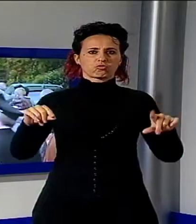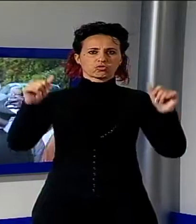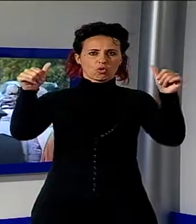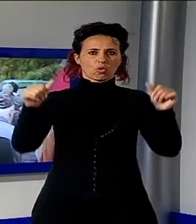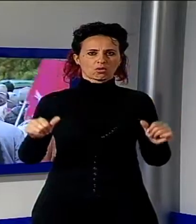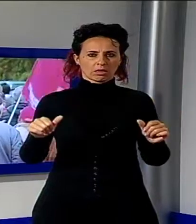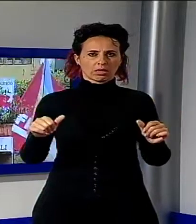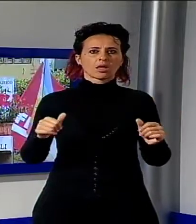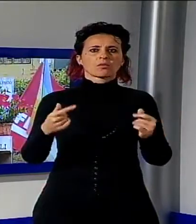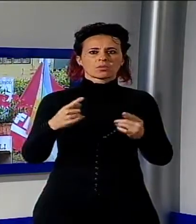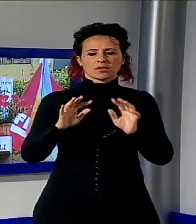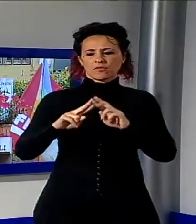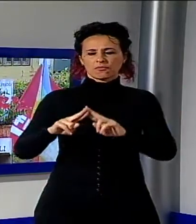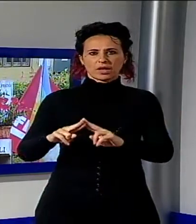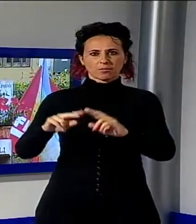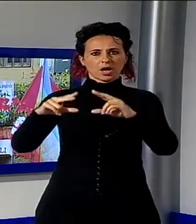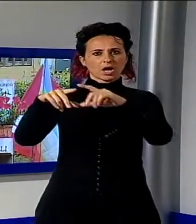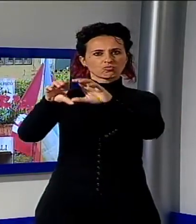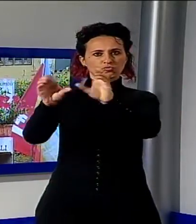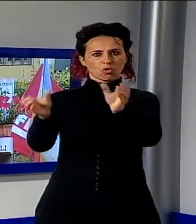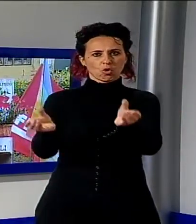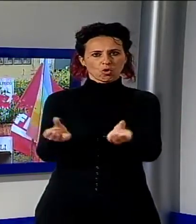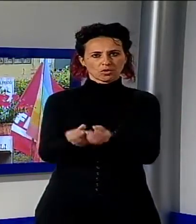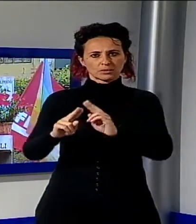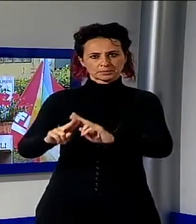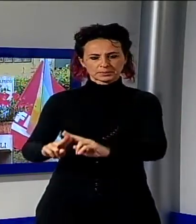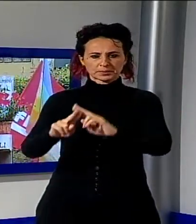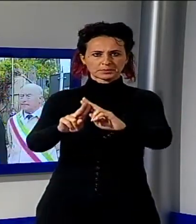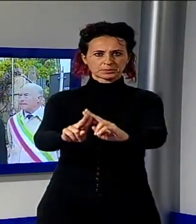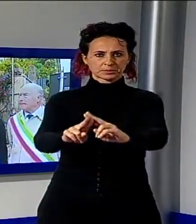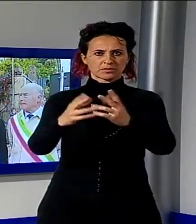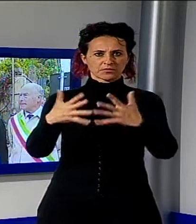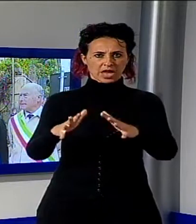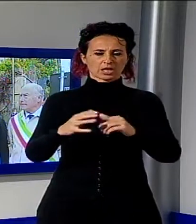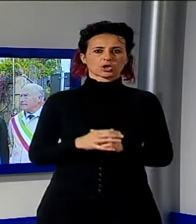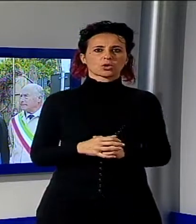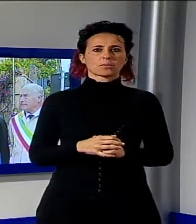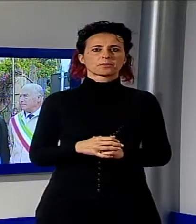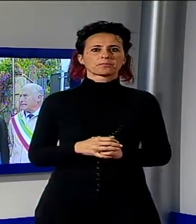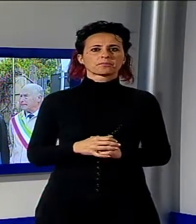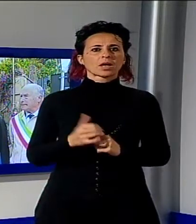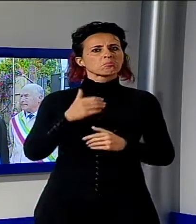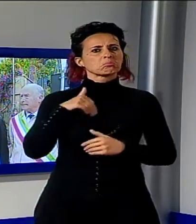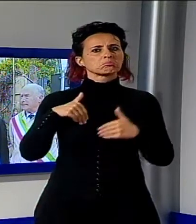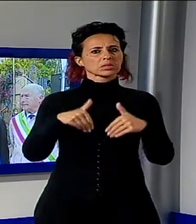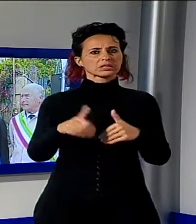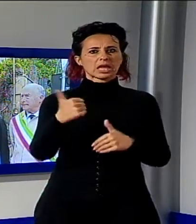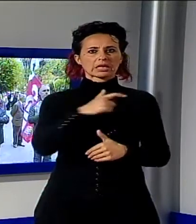corone ai cippi dedicati ai caduti sul lavoro e a Vasco Zappelli. Presenti tra gli altri il sindaco di Seravezza, Ettore Neri,